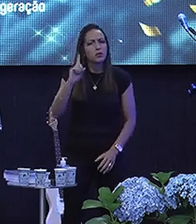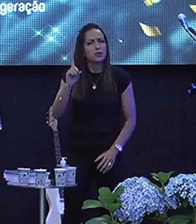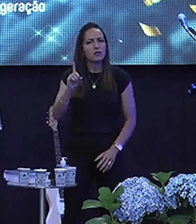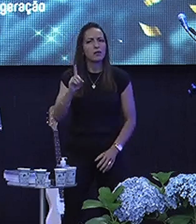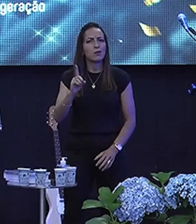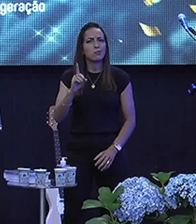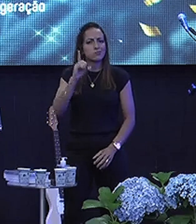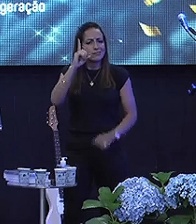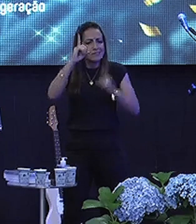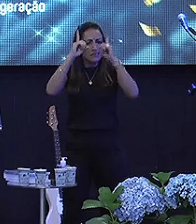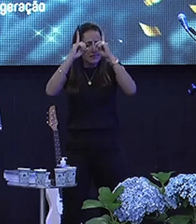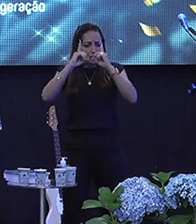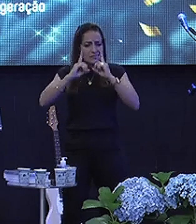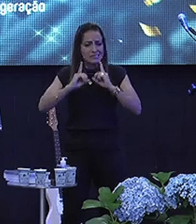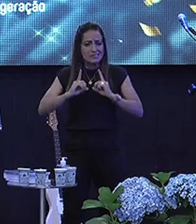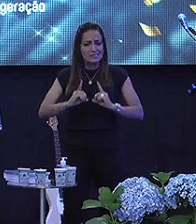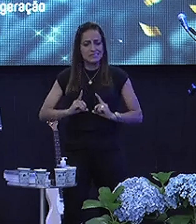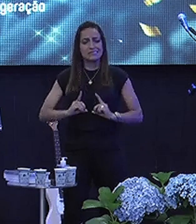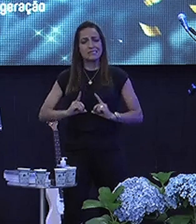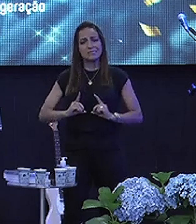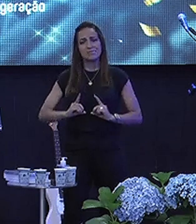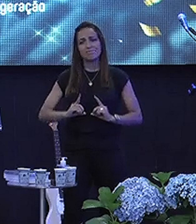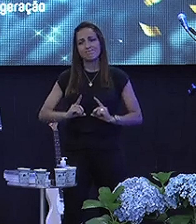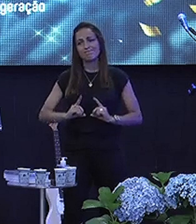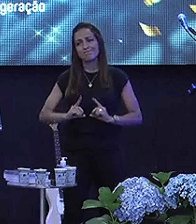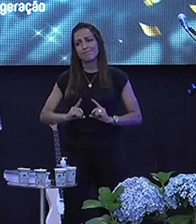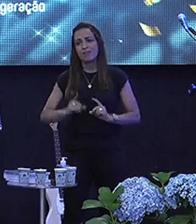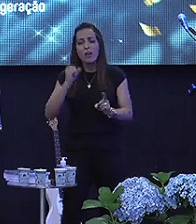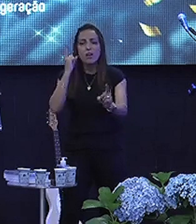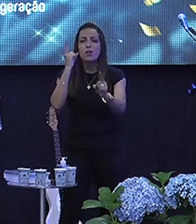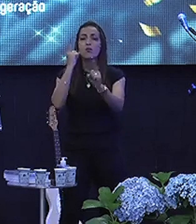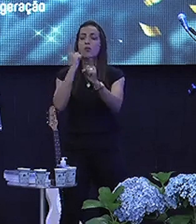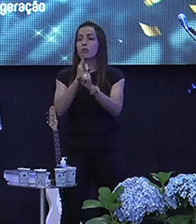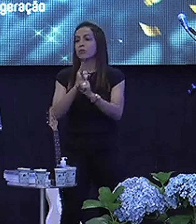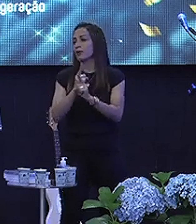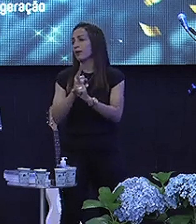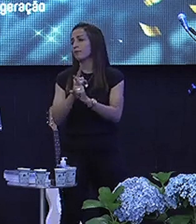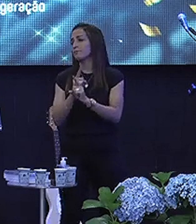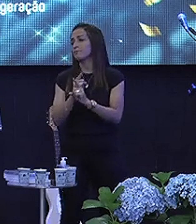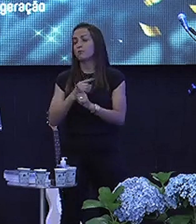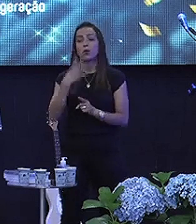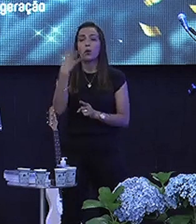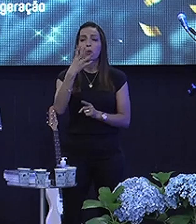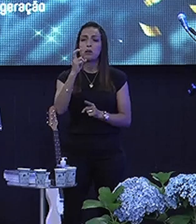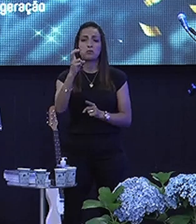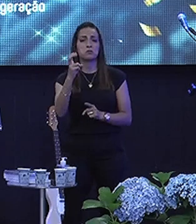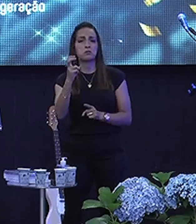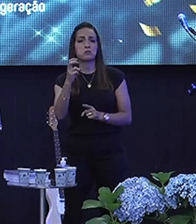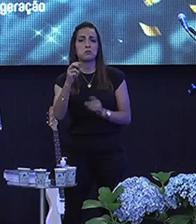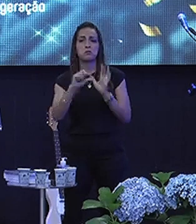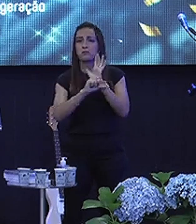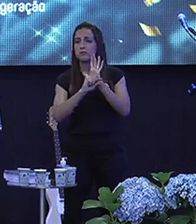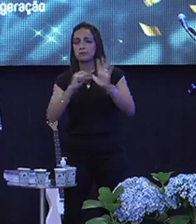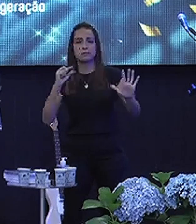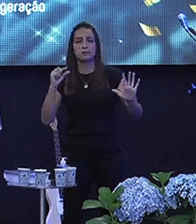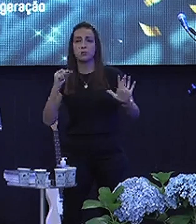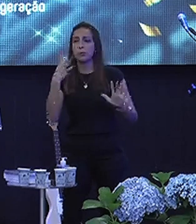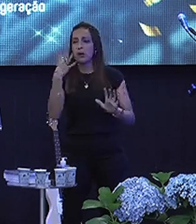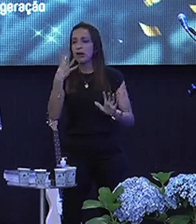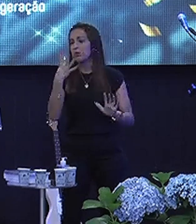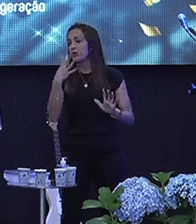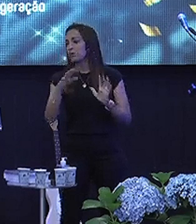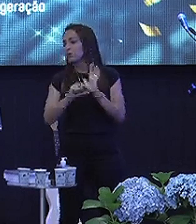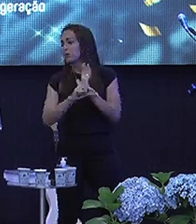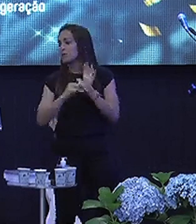deficientes Amado, você vai encontrar Eu citei apenas aqui Quatro, cinco versículos Quatro